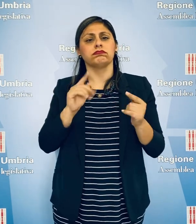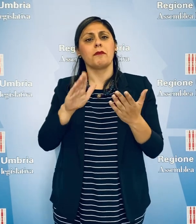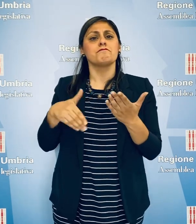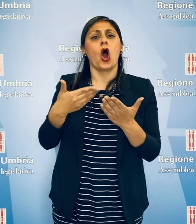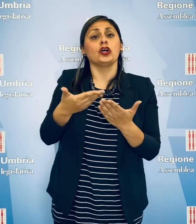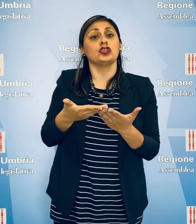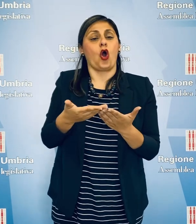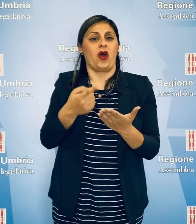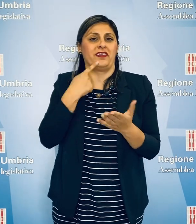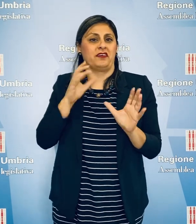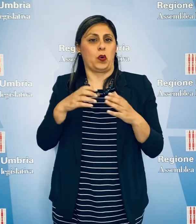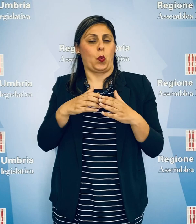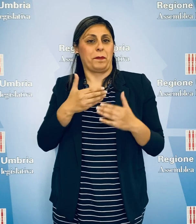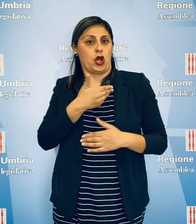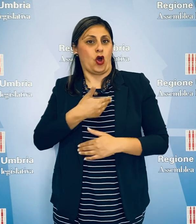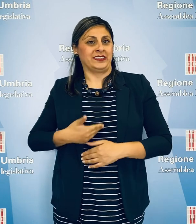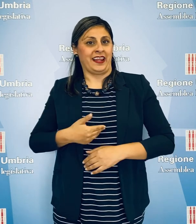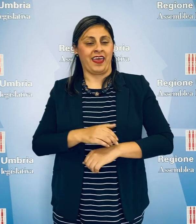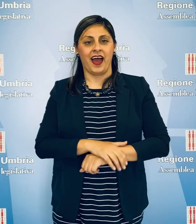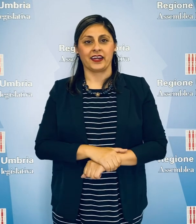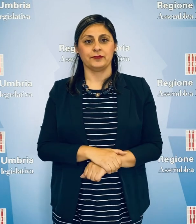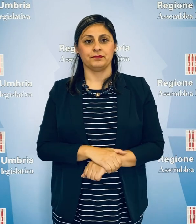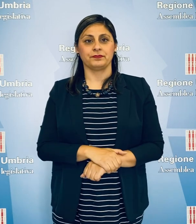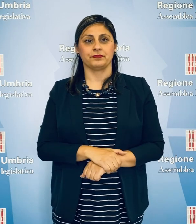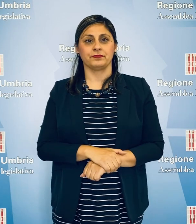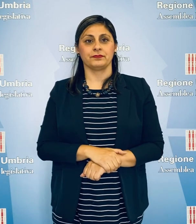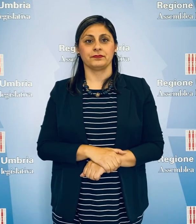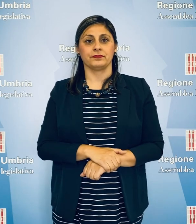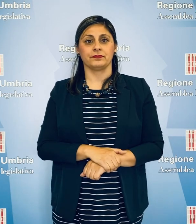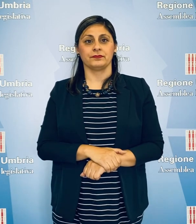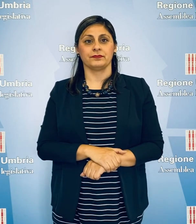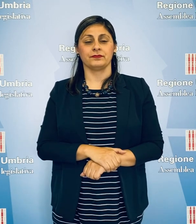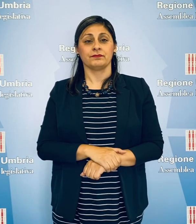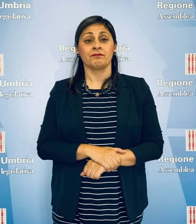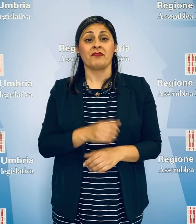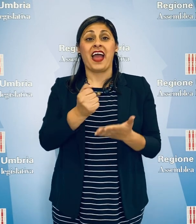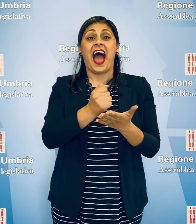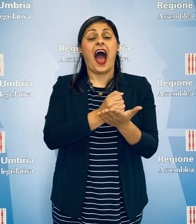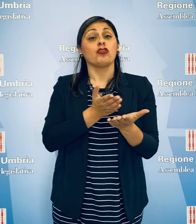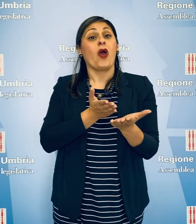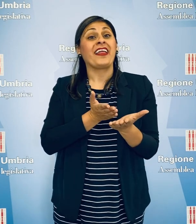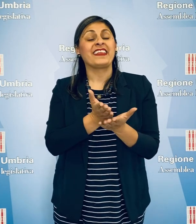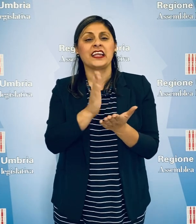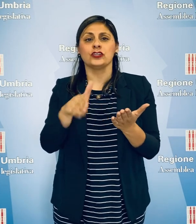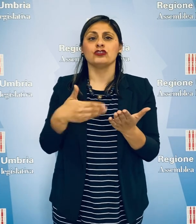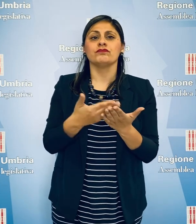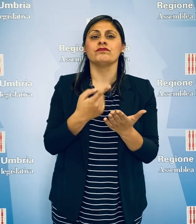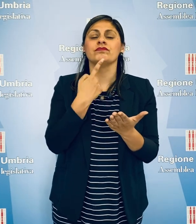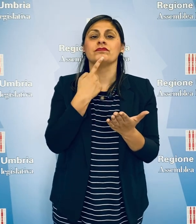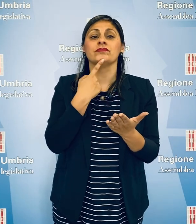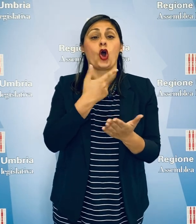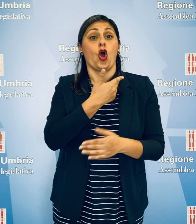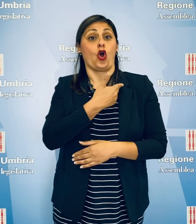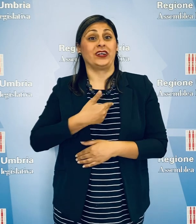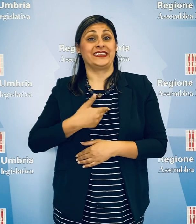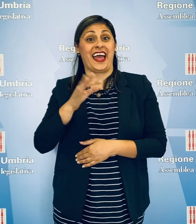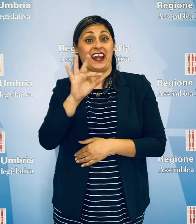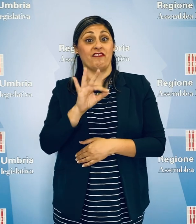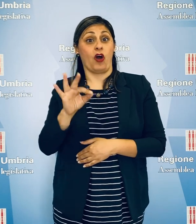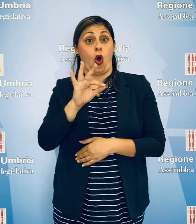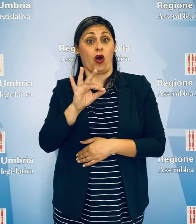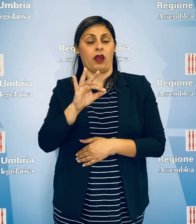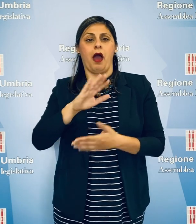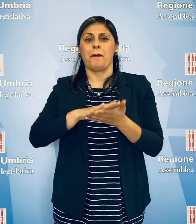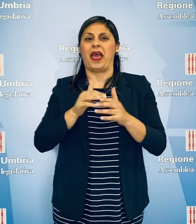emozioni presentate dai gruppi consigliari. Risultato approvato, l'atto di indirizzo presentato dal consigliere Andrea